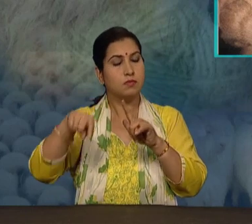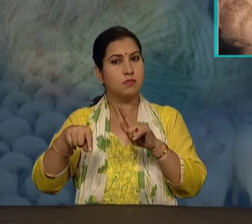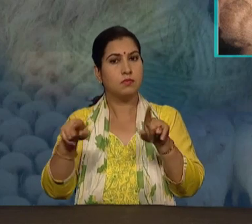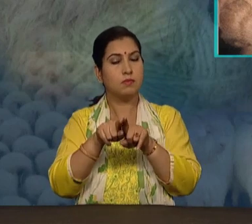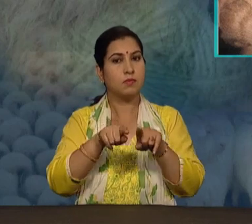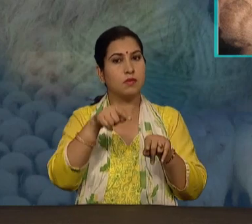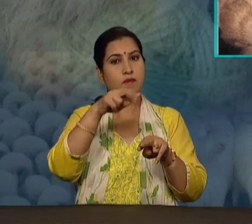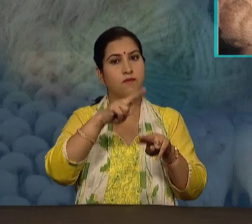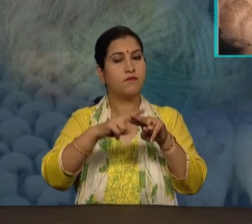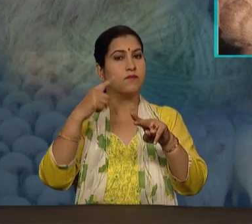से प्राप्थ होता है